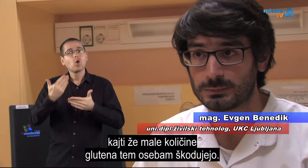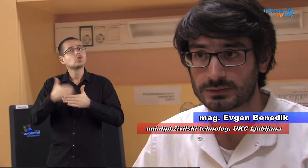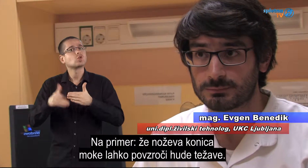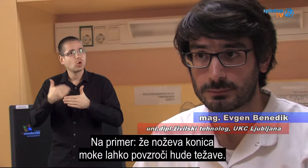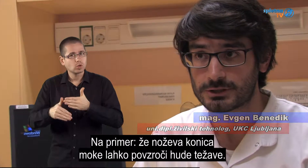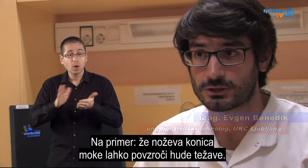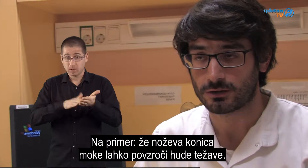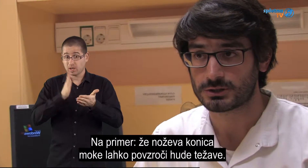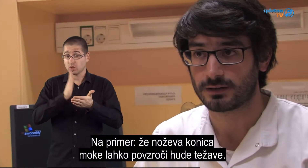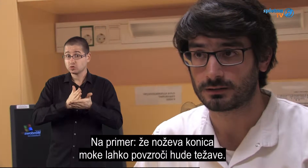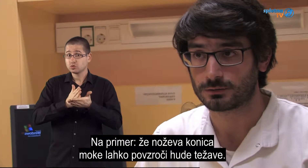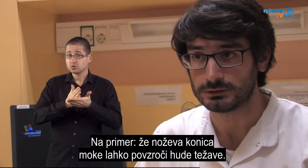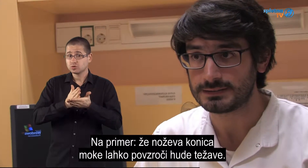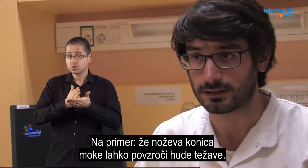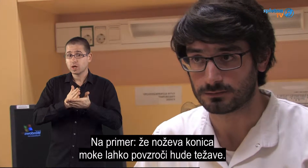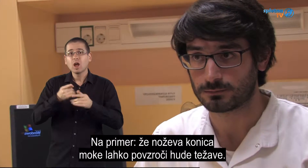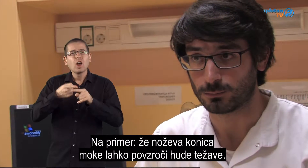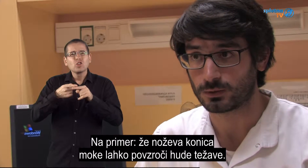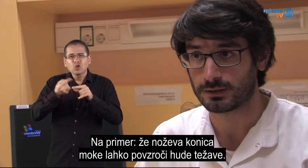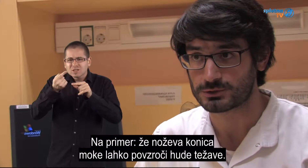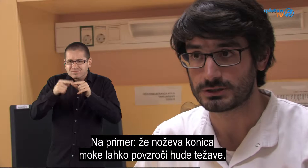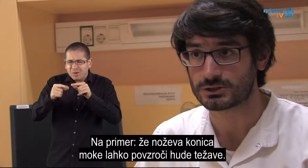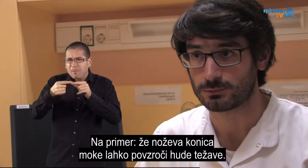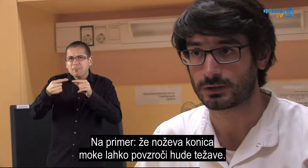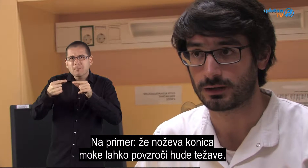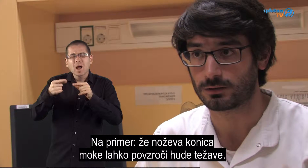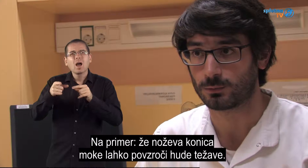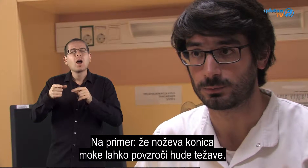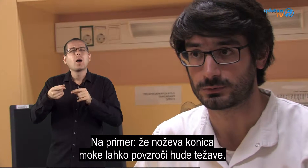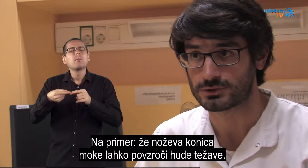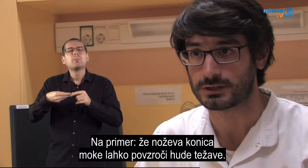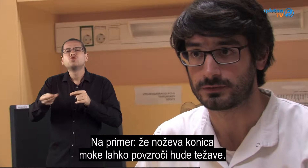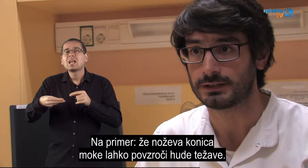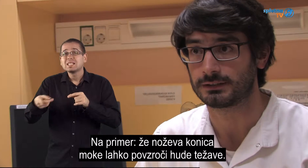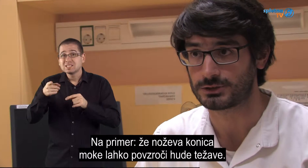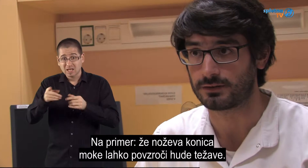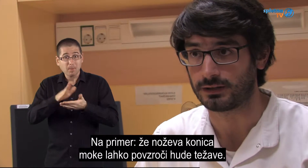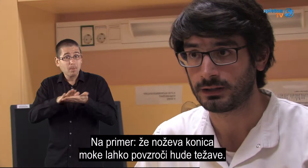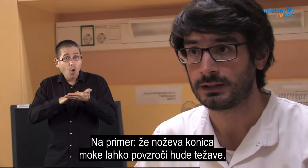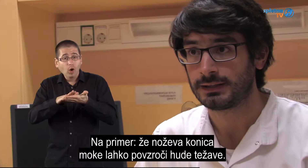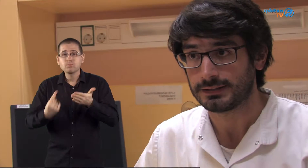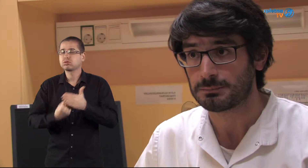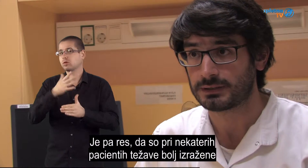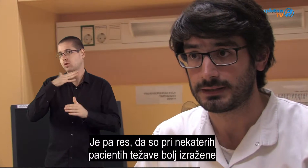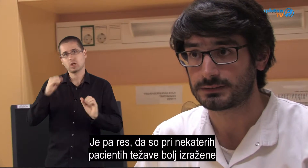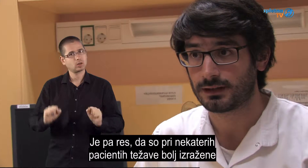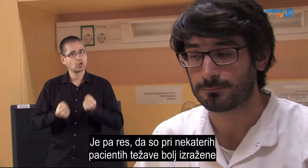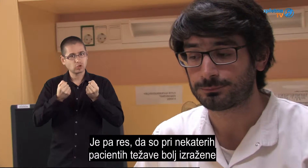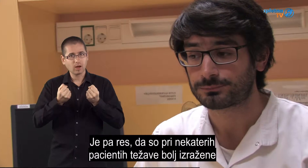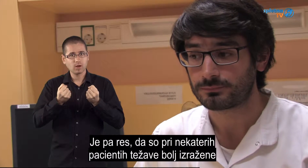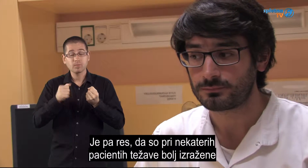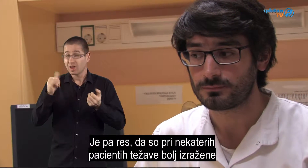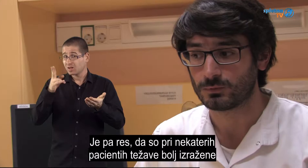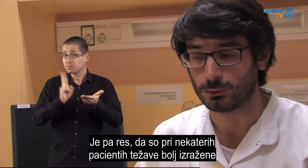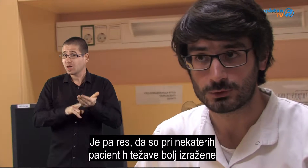Naprimer, za primer žinoževa, konica, pšenične moke lahko povzroči velike težave. Je pa res, da